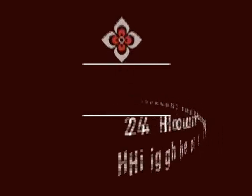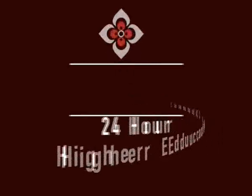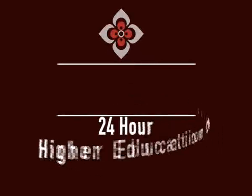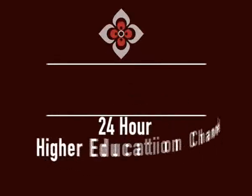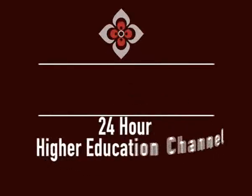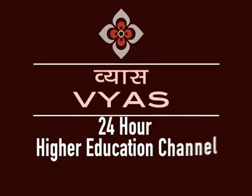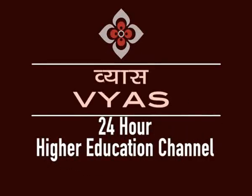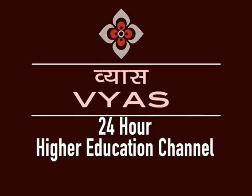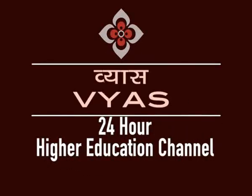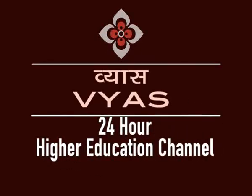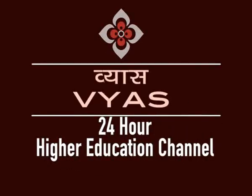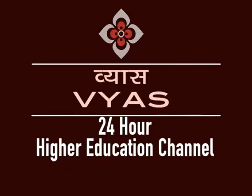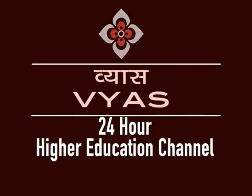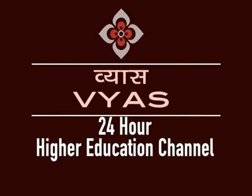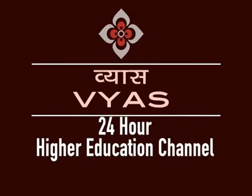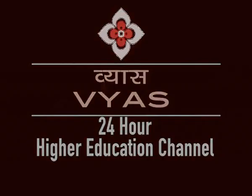INTROMUZIEK